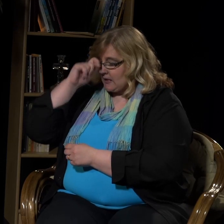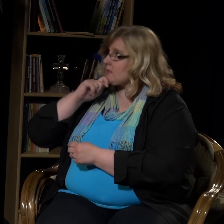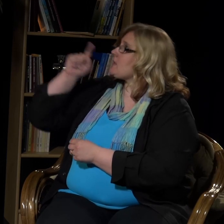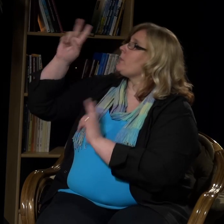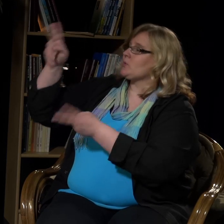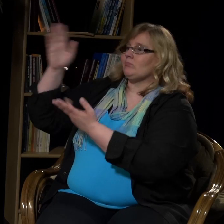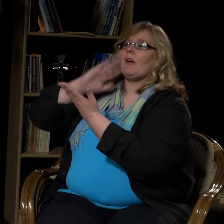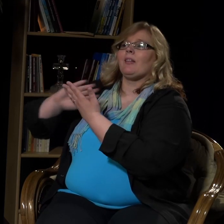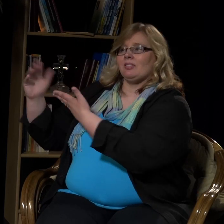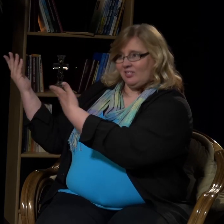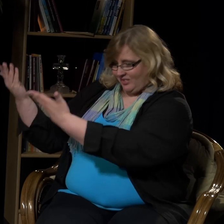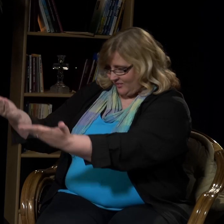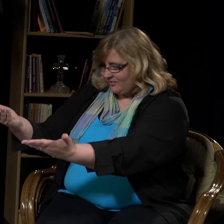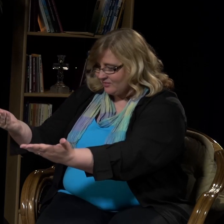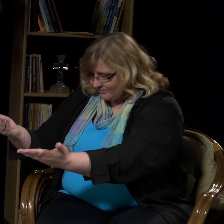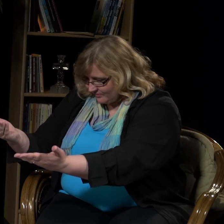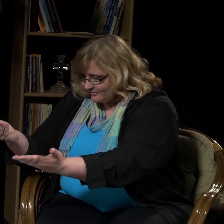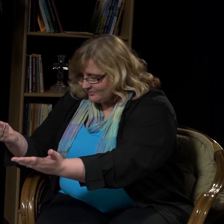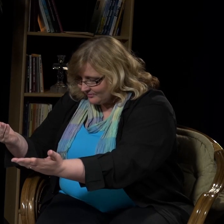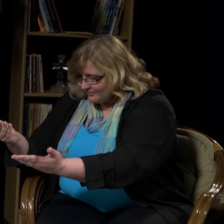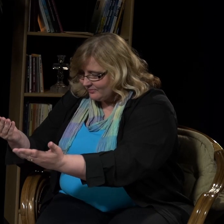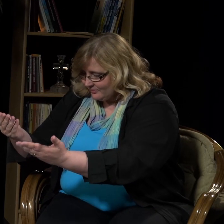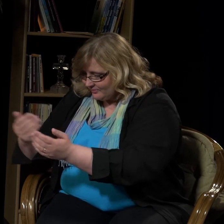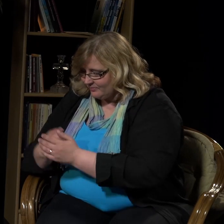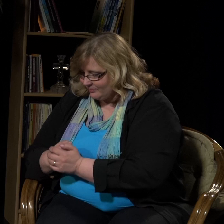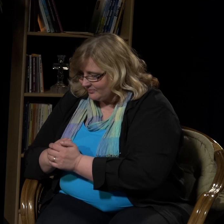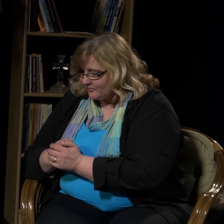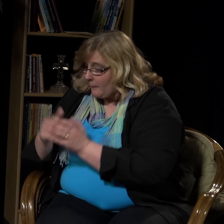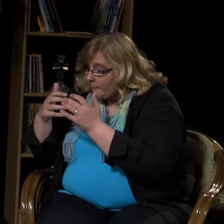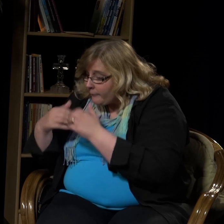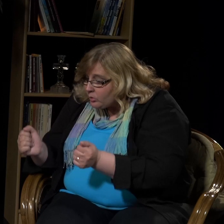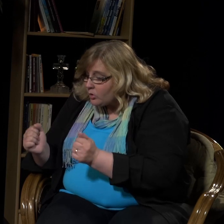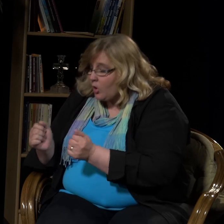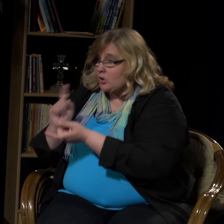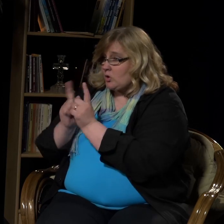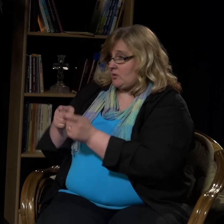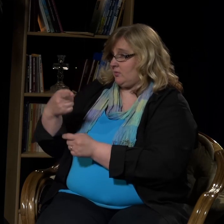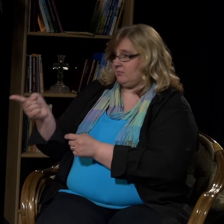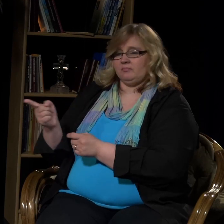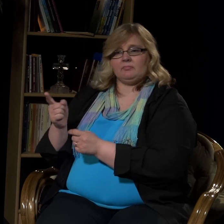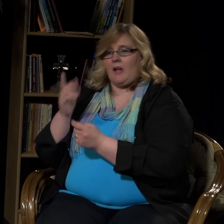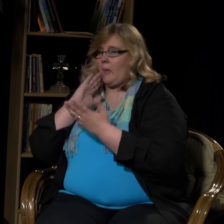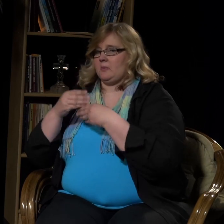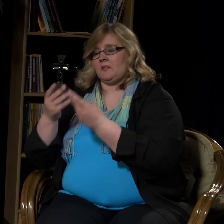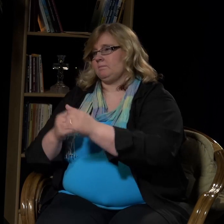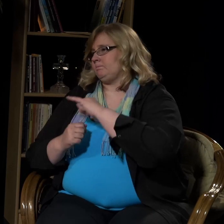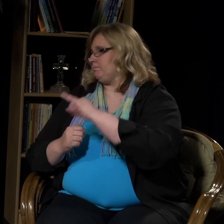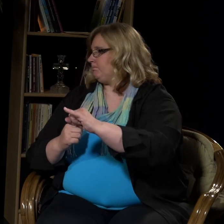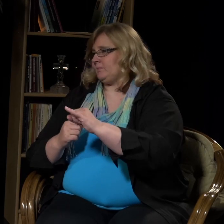teidän taivaallinen isänne antaa teille anteeksi. Mutta jos te ette anna ihmisille